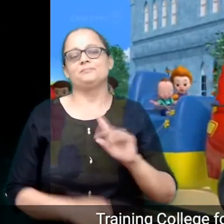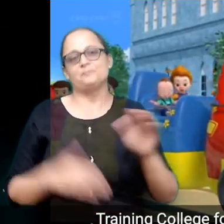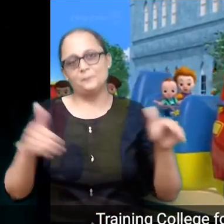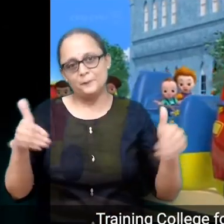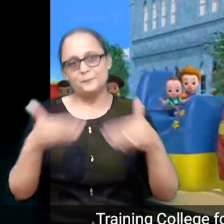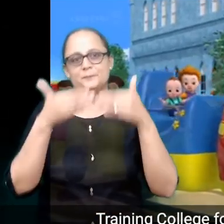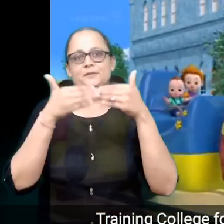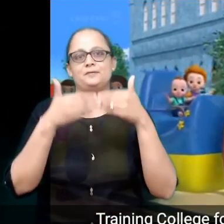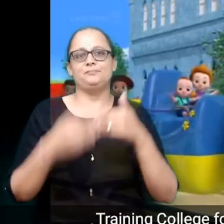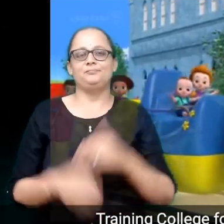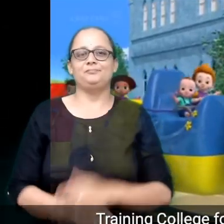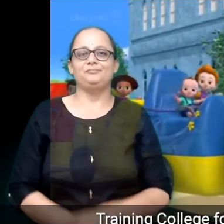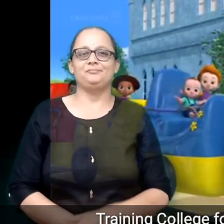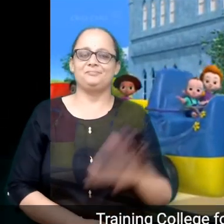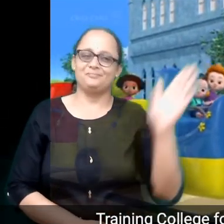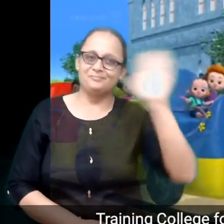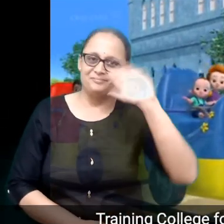सु बाइ